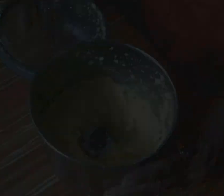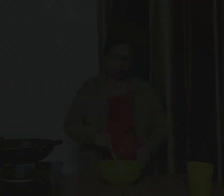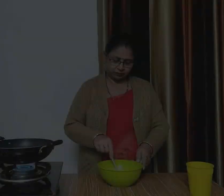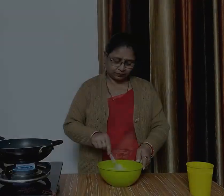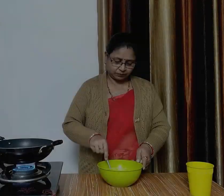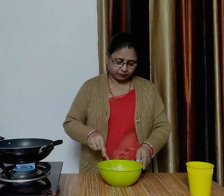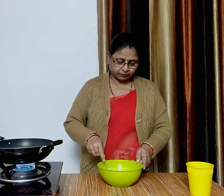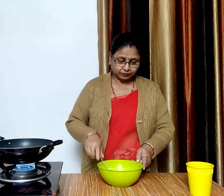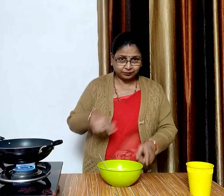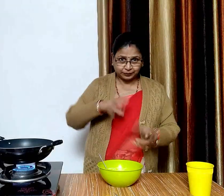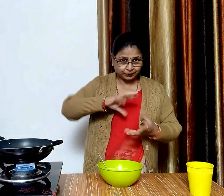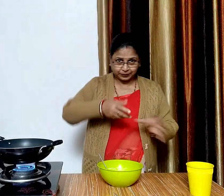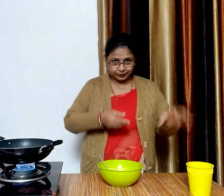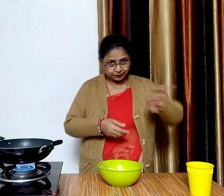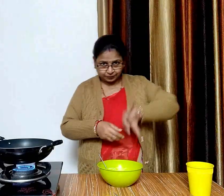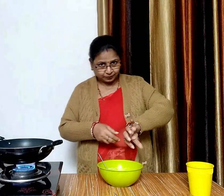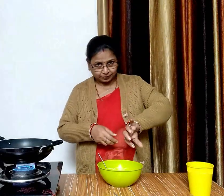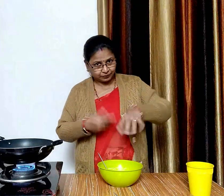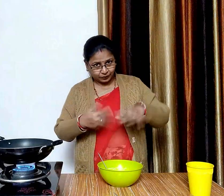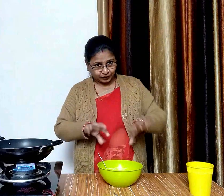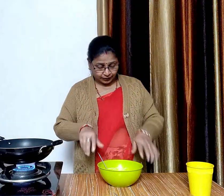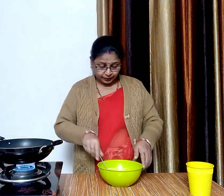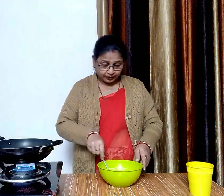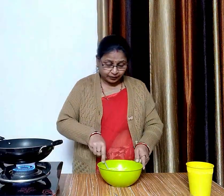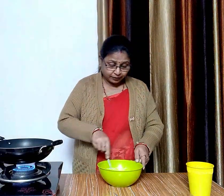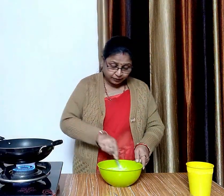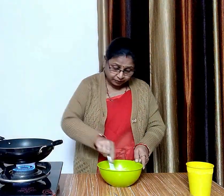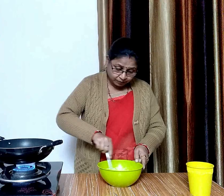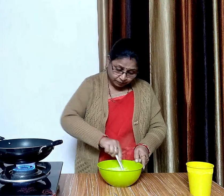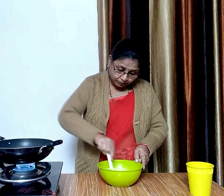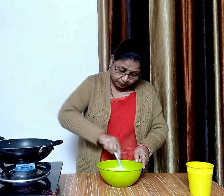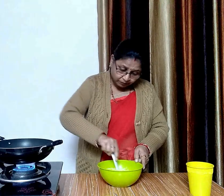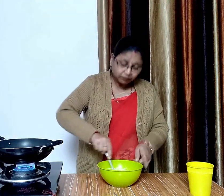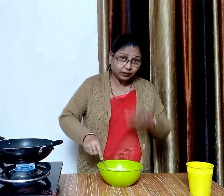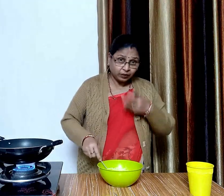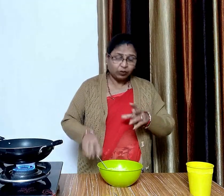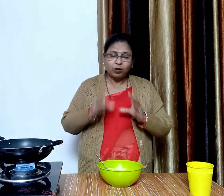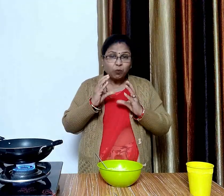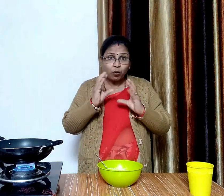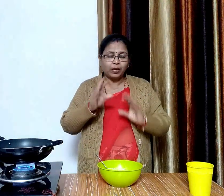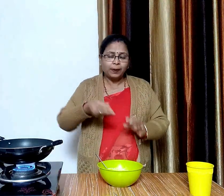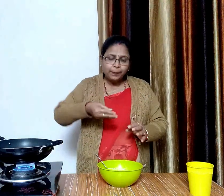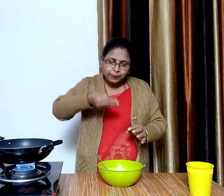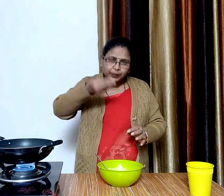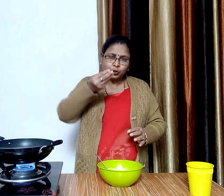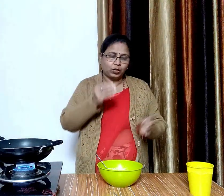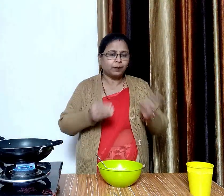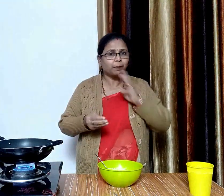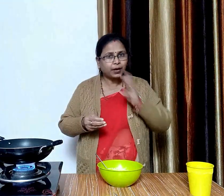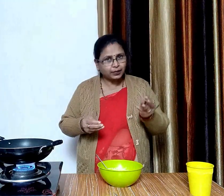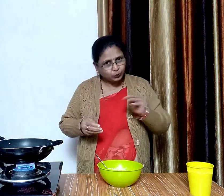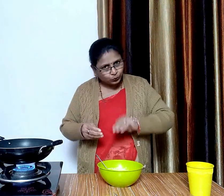मुंग डाल की पेस्ट को एक बड़े बाउल में निकाल लेंगे अब इसमें पानी डालेंगे और थोड़ा पतला पेस्ट बना लेंगे